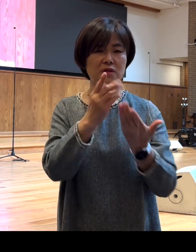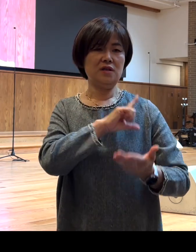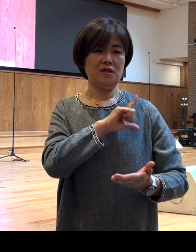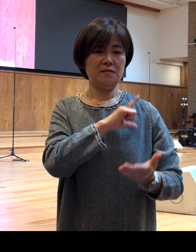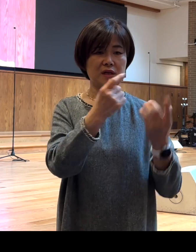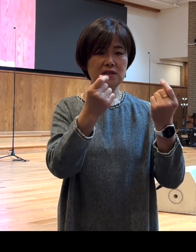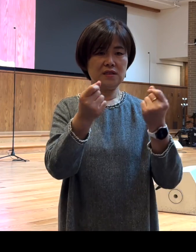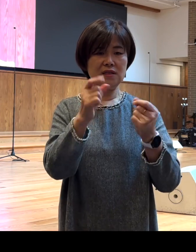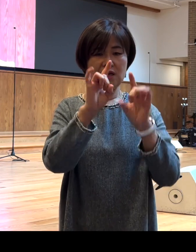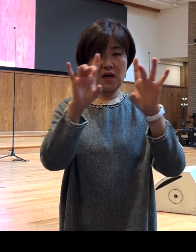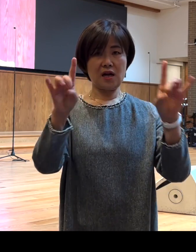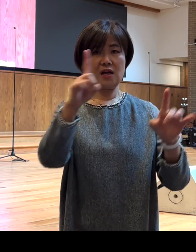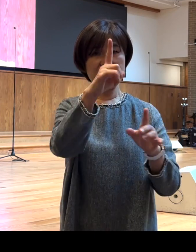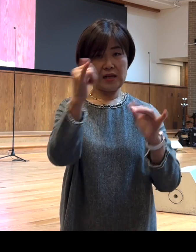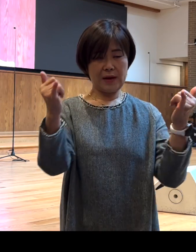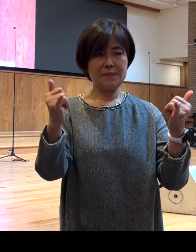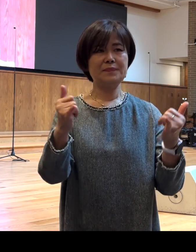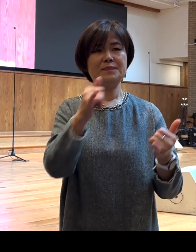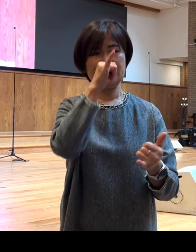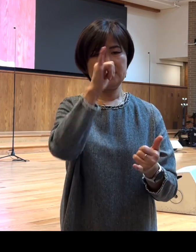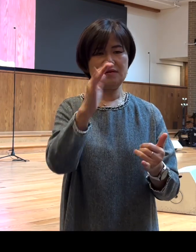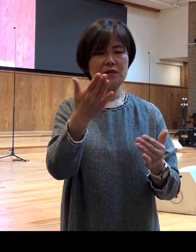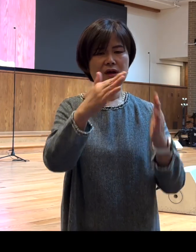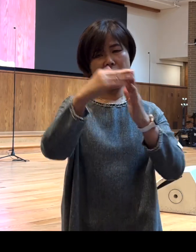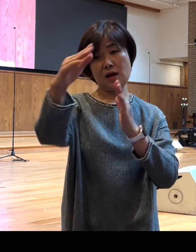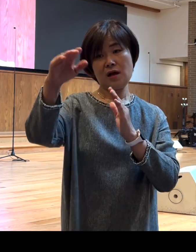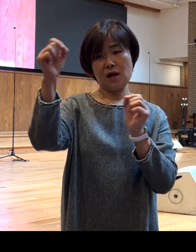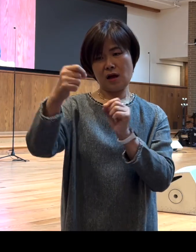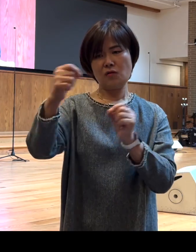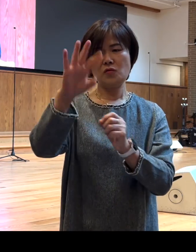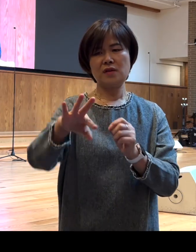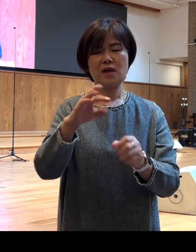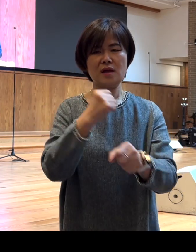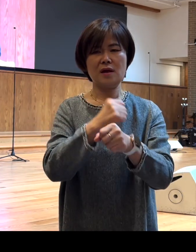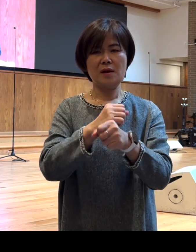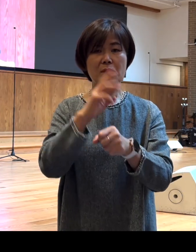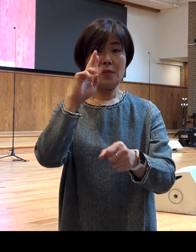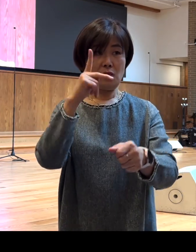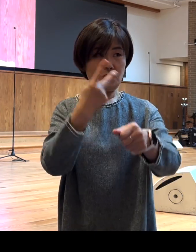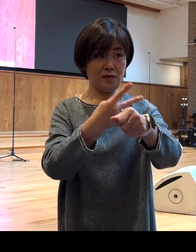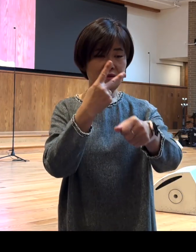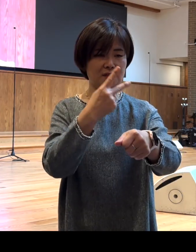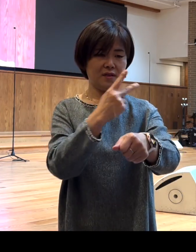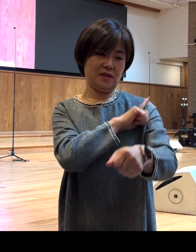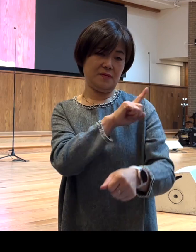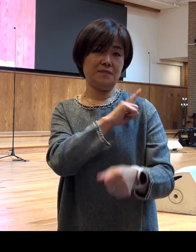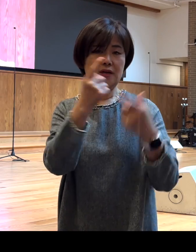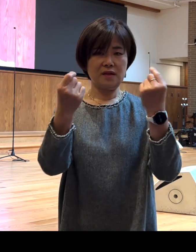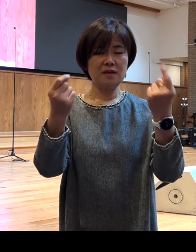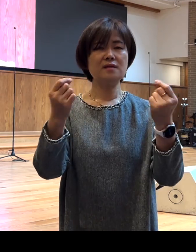정도는 있을 법한 아마 여러분 주변에도 바울 혹은 폴이라는 이름을 가진 분들이 많이 계실 것입니다